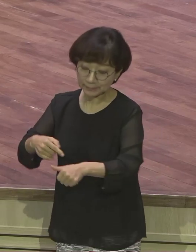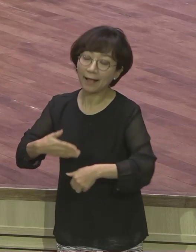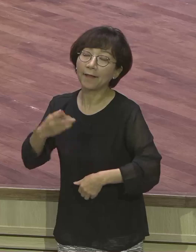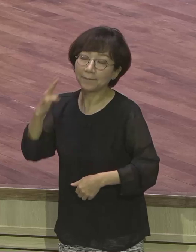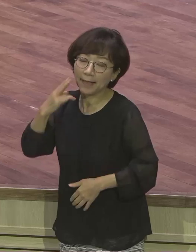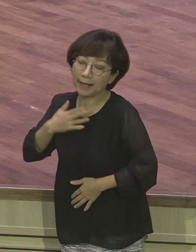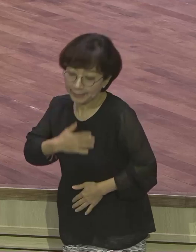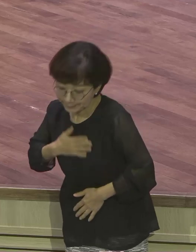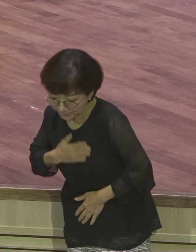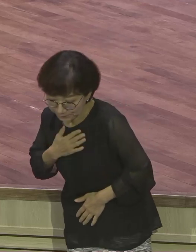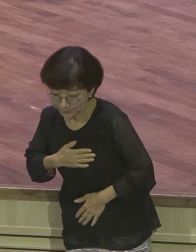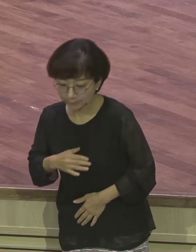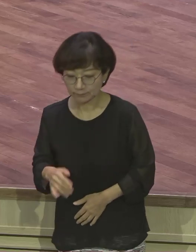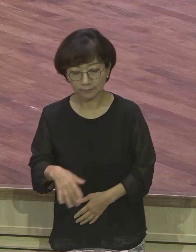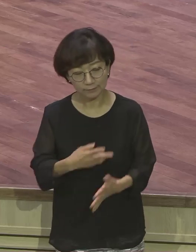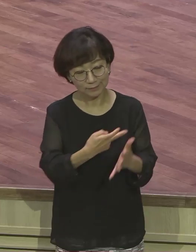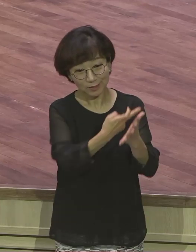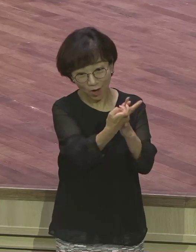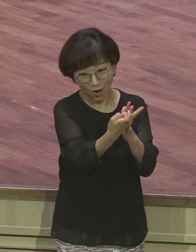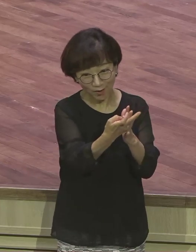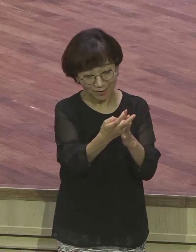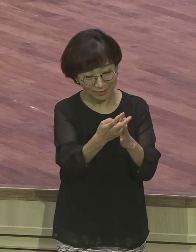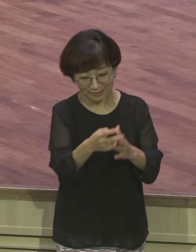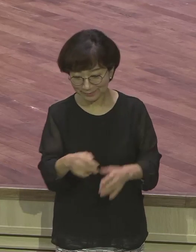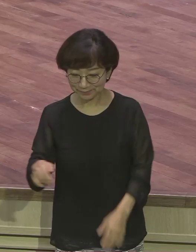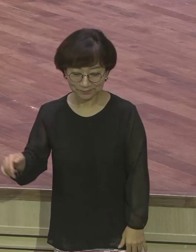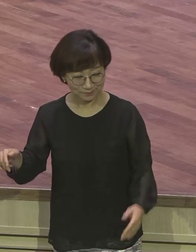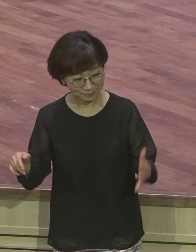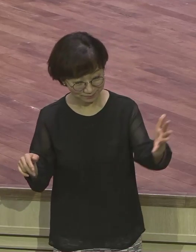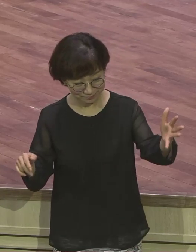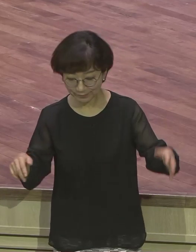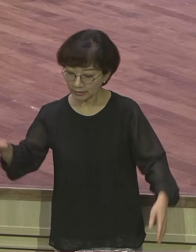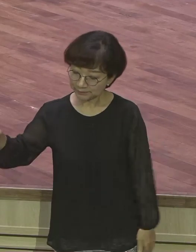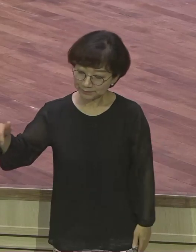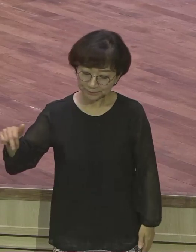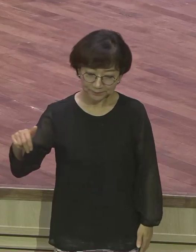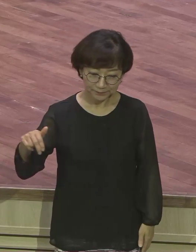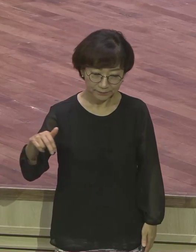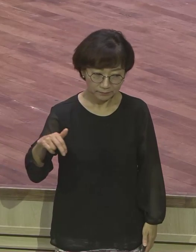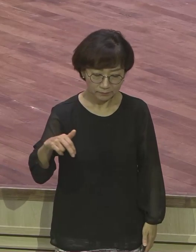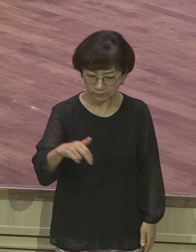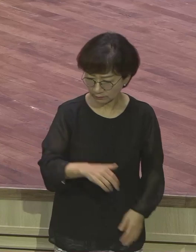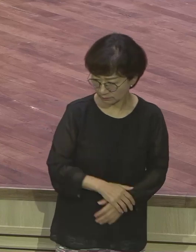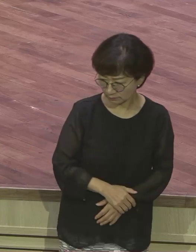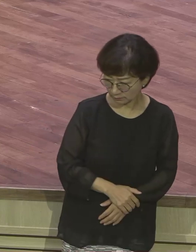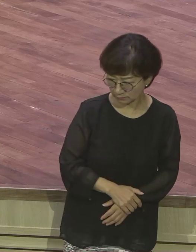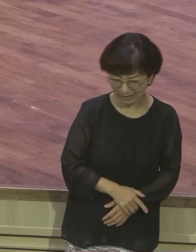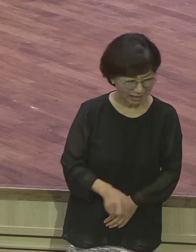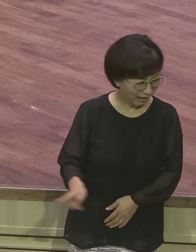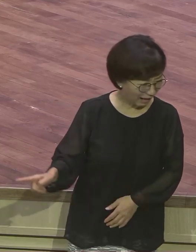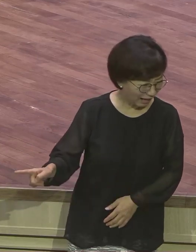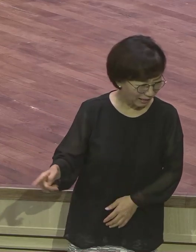환영하기는 그냥 잘됐다. 저걸 죽여버리자. 꼴보기 싫은 놈. 저거